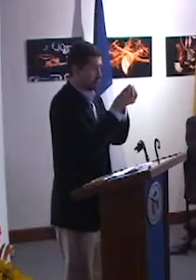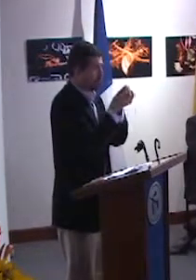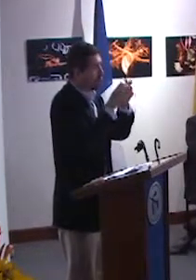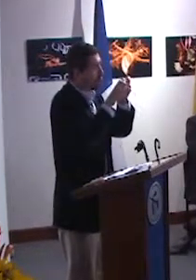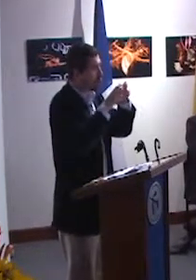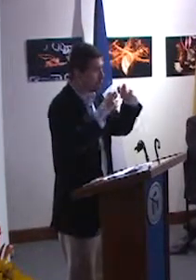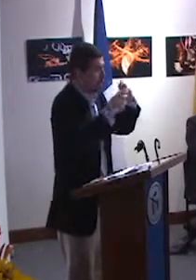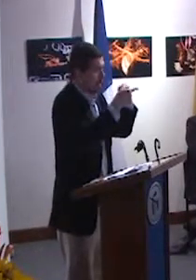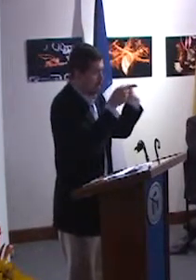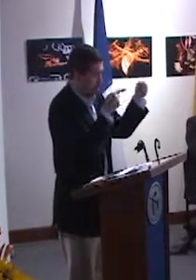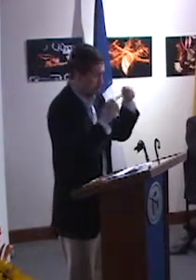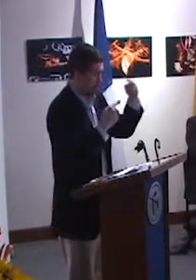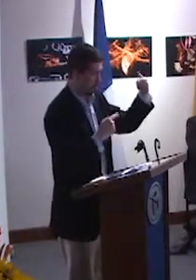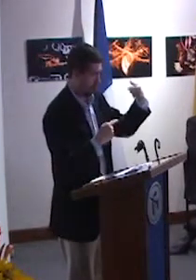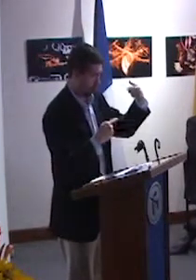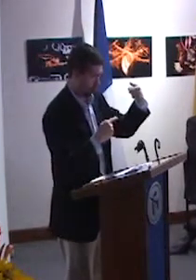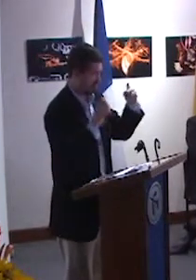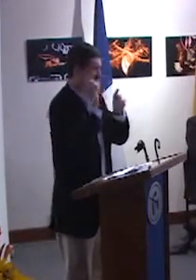Segundo,